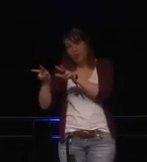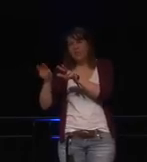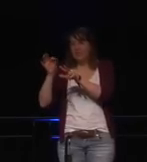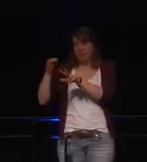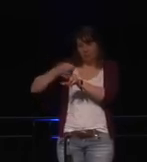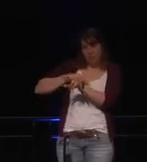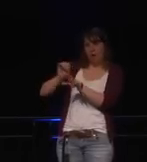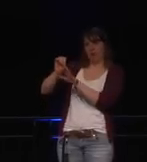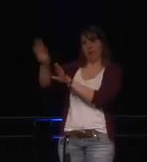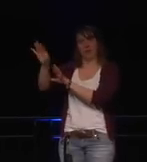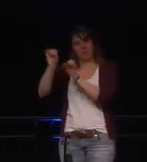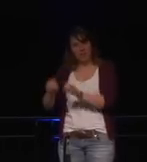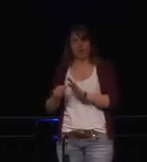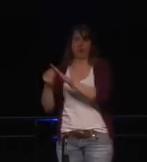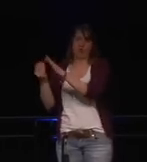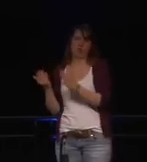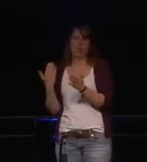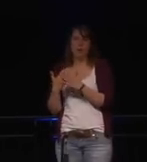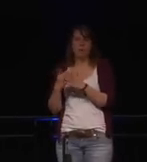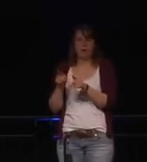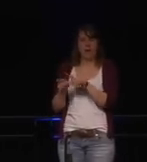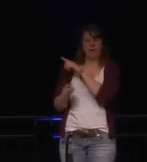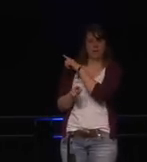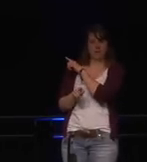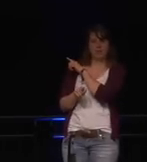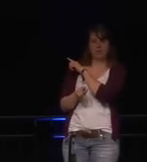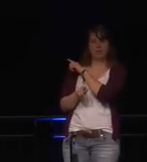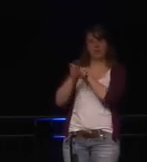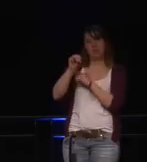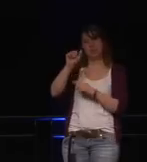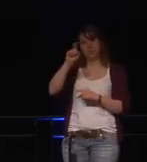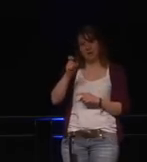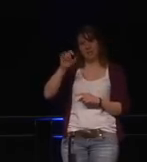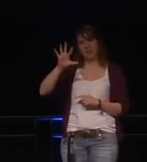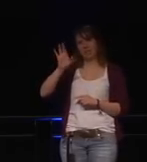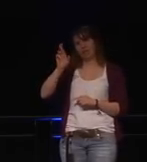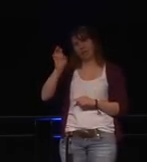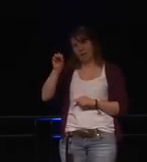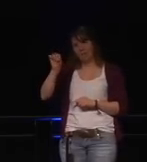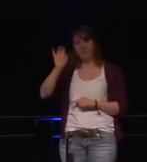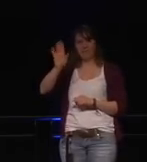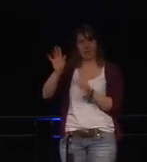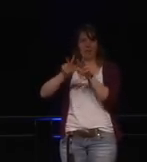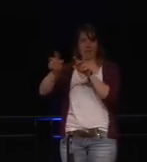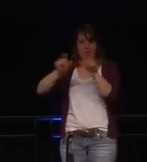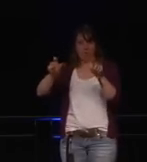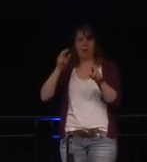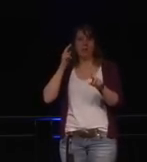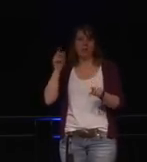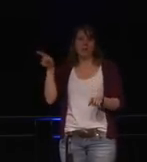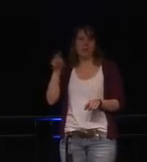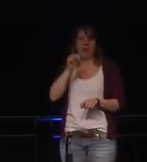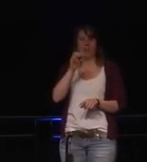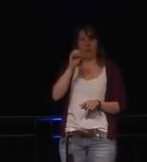Zum Beispiel eine neue Organisation von Max Schrems, die NeubEU.